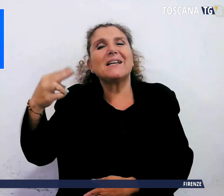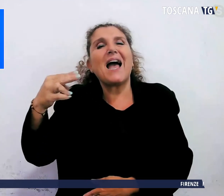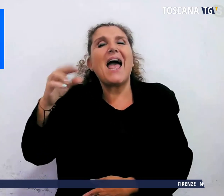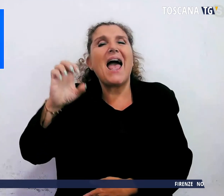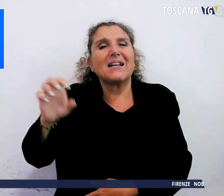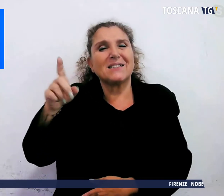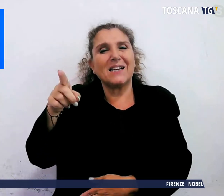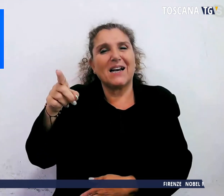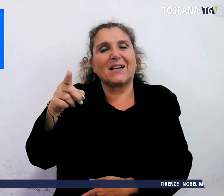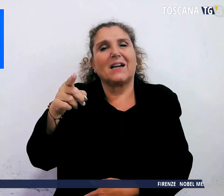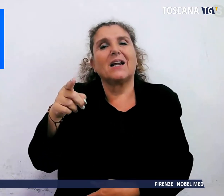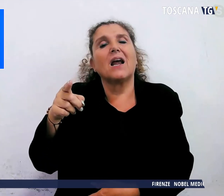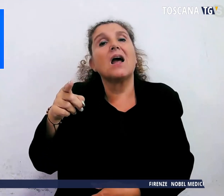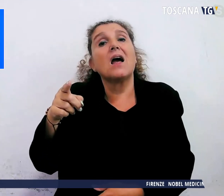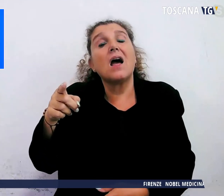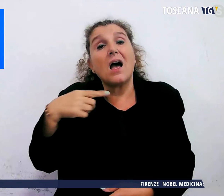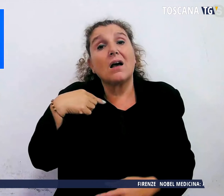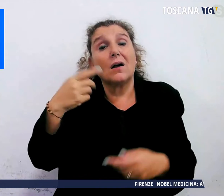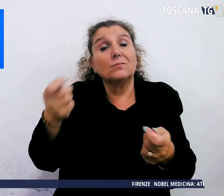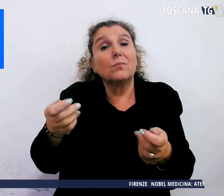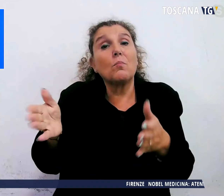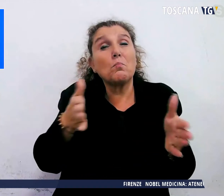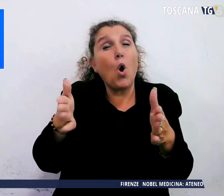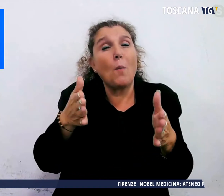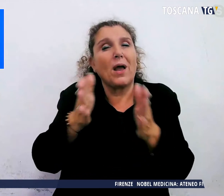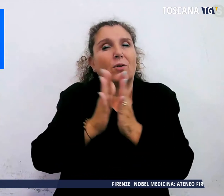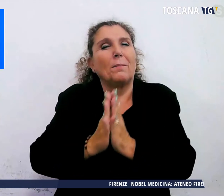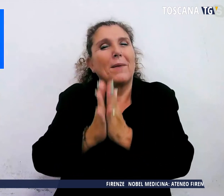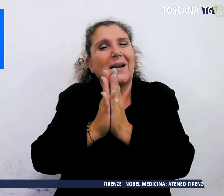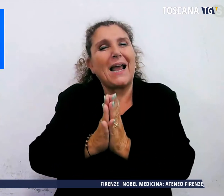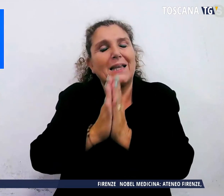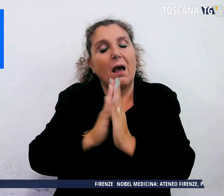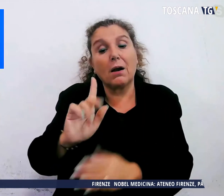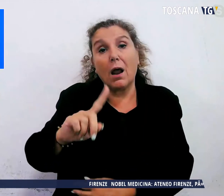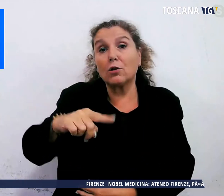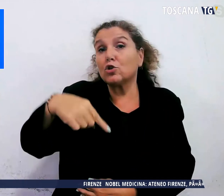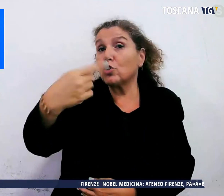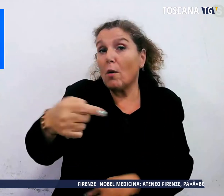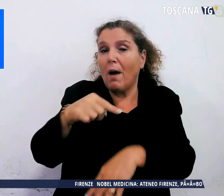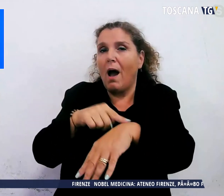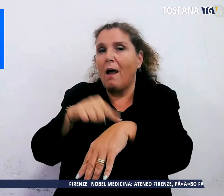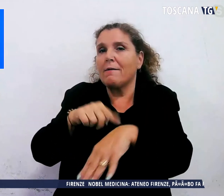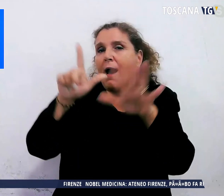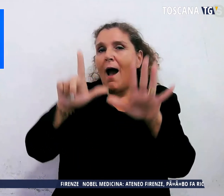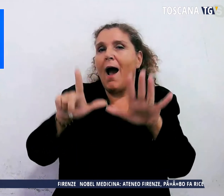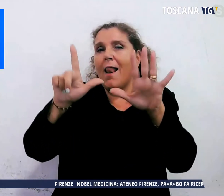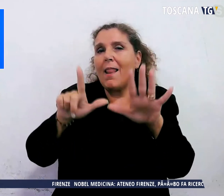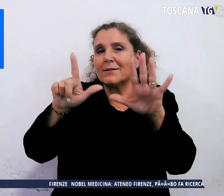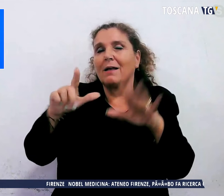promuoveranno un momento di preghiera domani alle 19 a Casa Cacciolle.